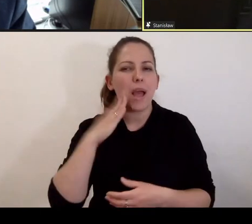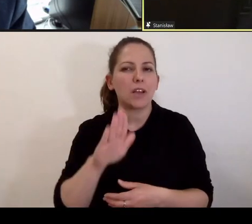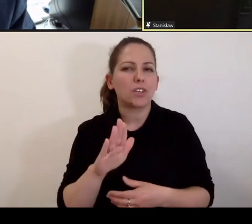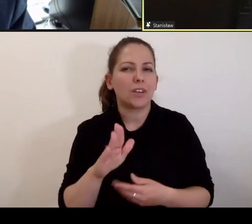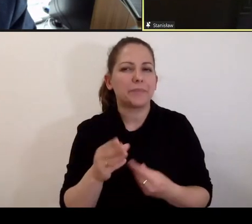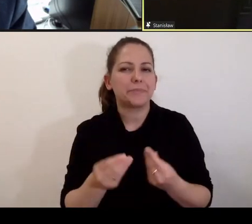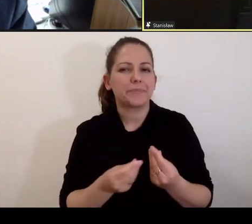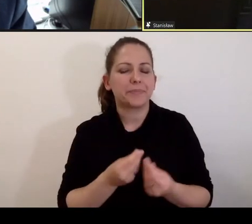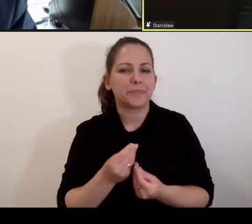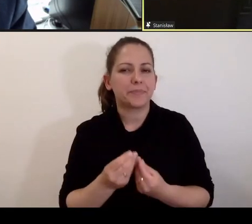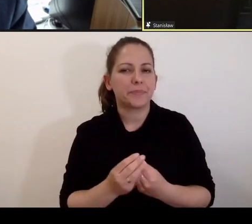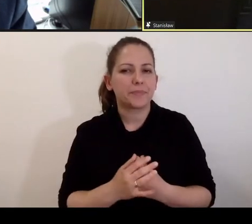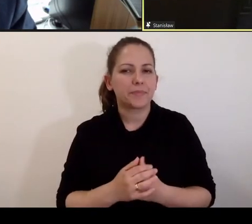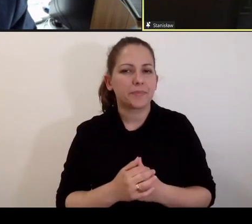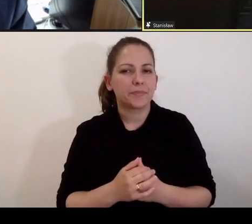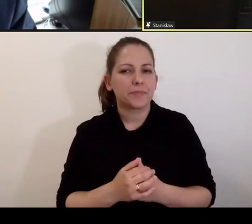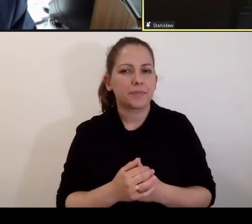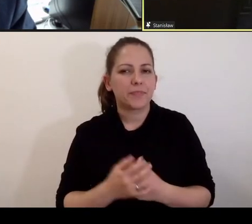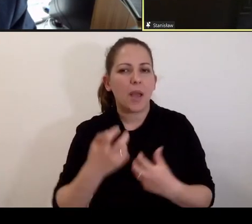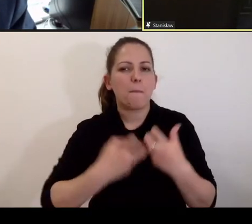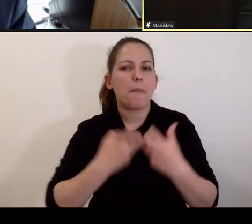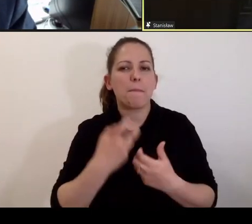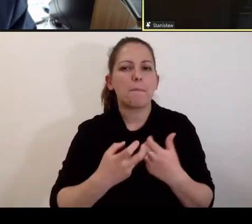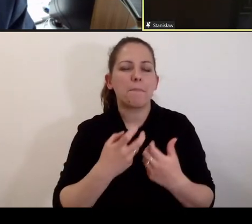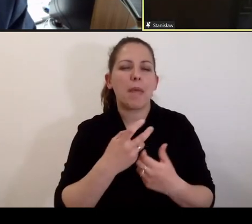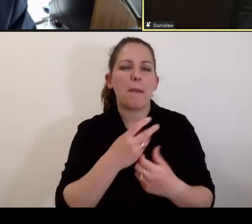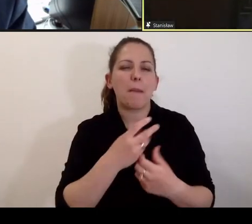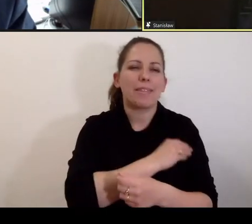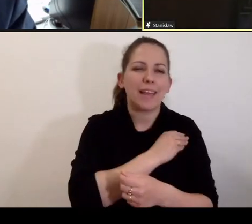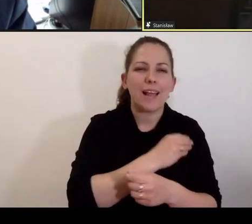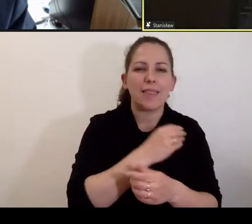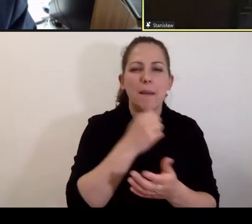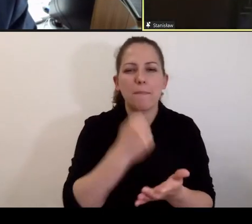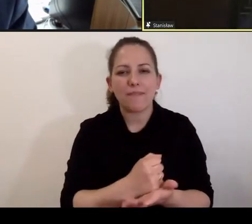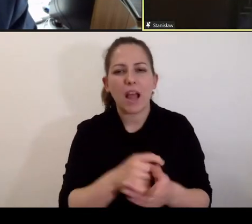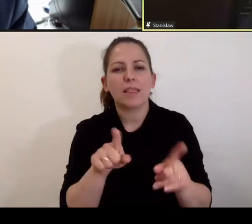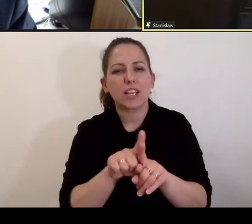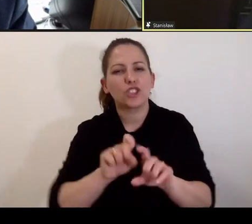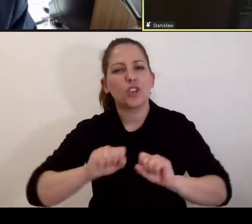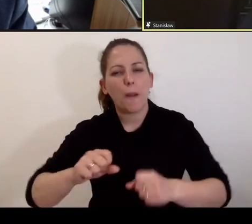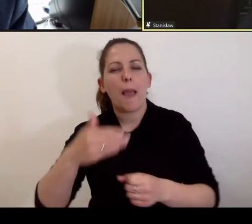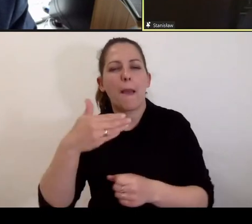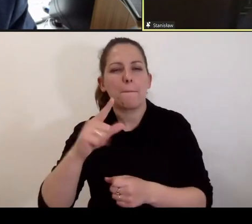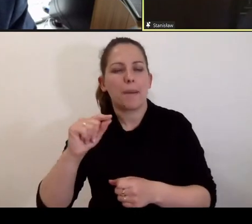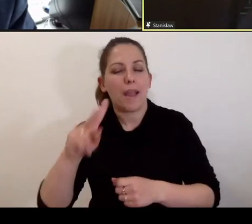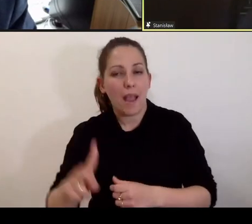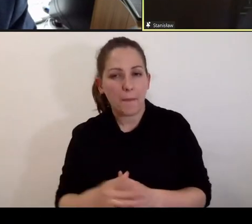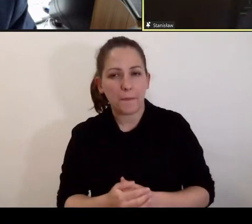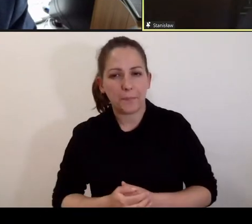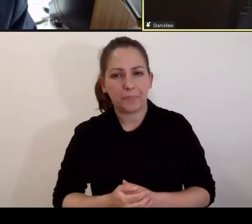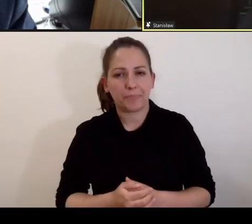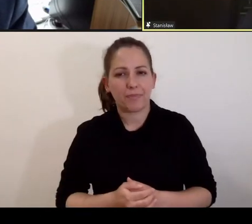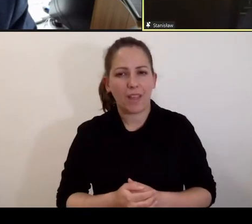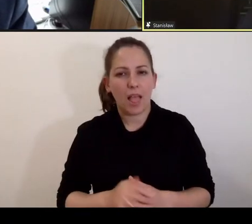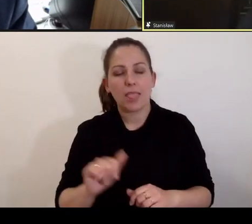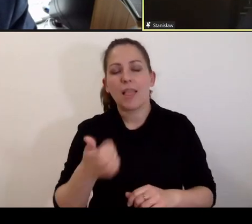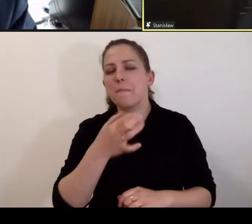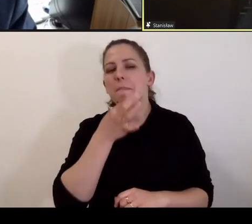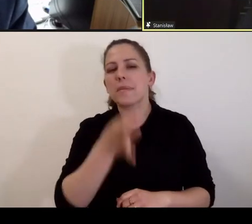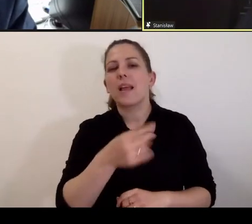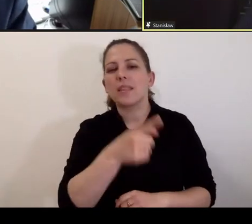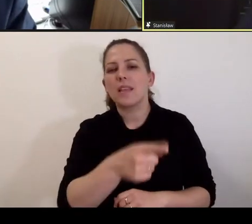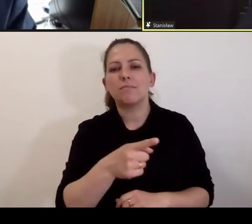problematyką materialno-prawną, ale też związaną z działalnością MTK. Najpierw to pytanie